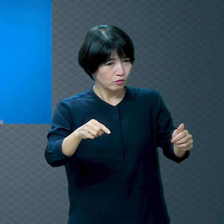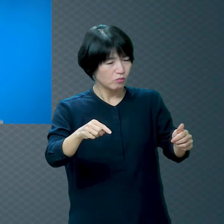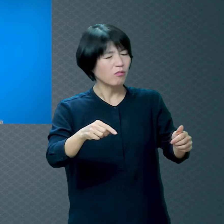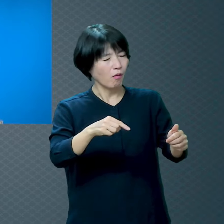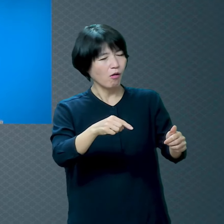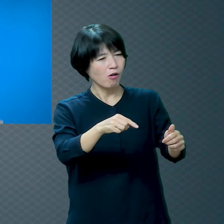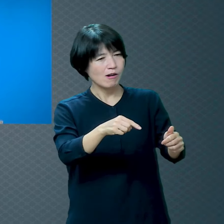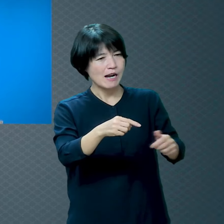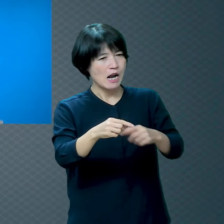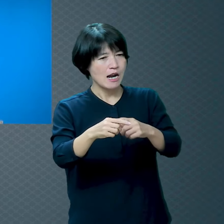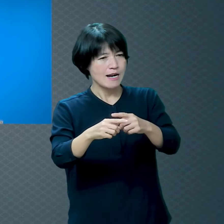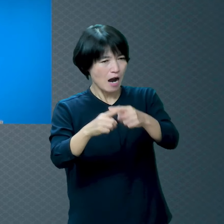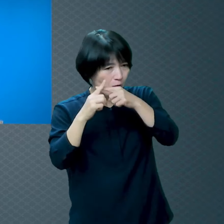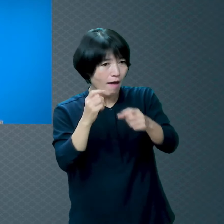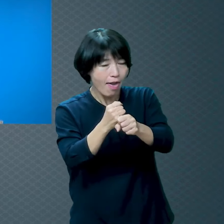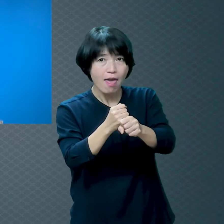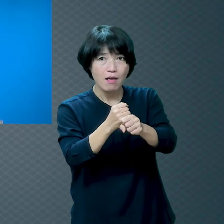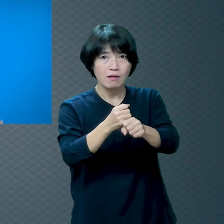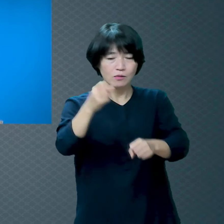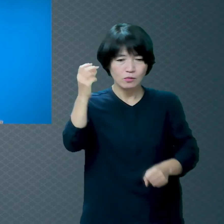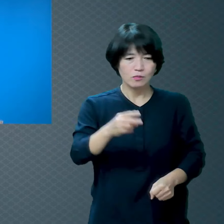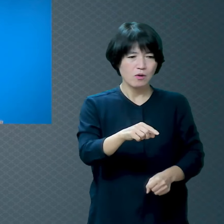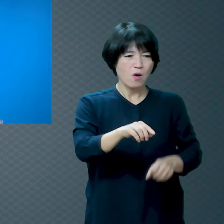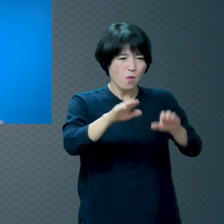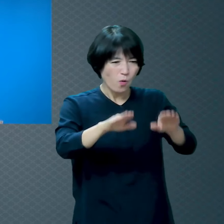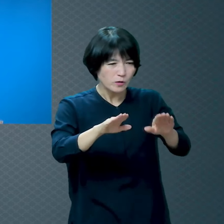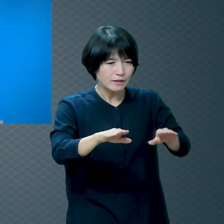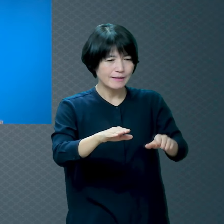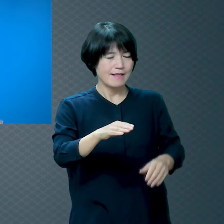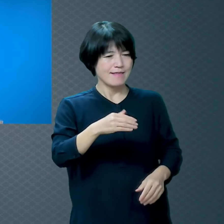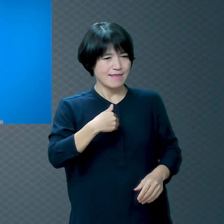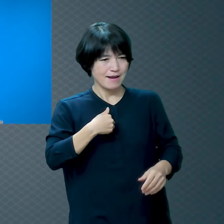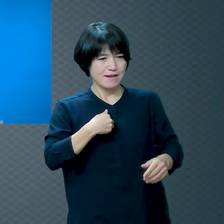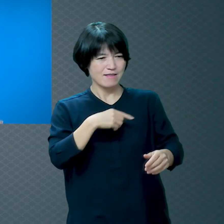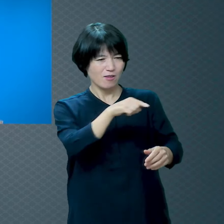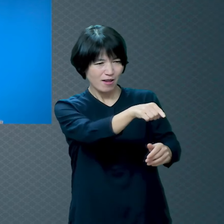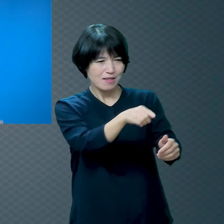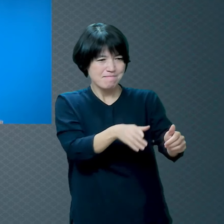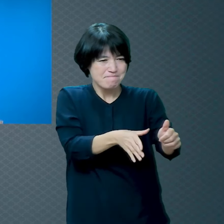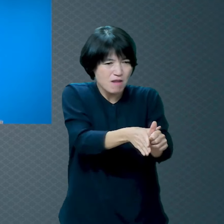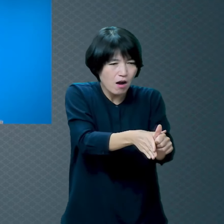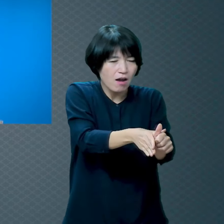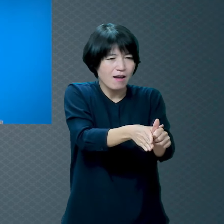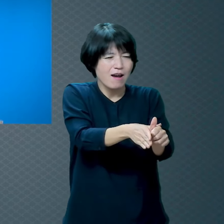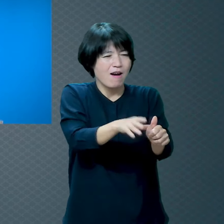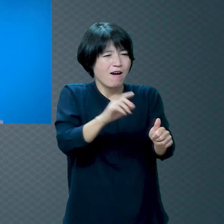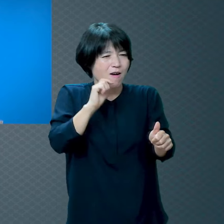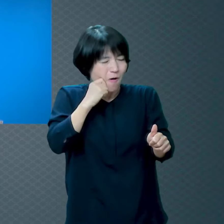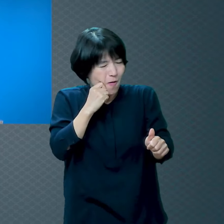너 오늘 나한테 큰 어려움 당할 거야 그런 의미잖아요